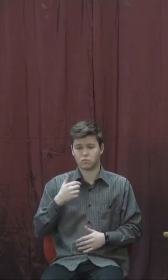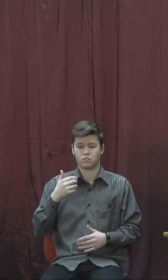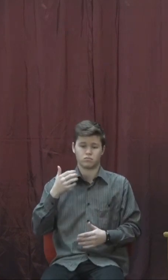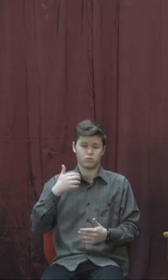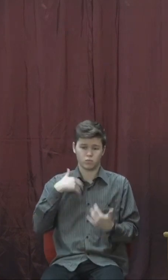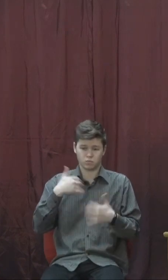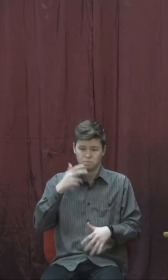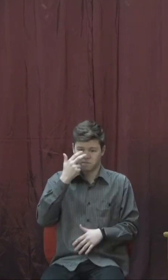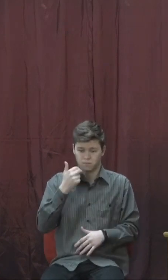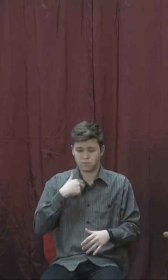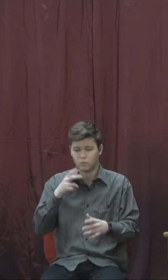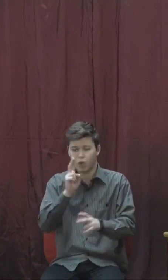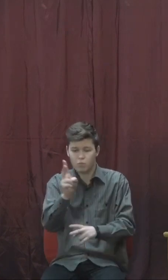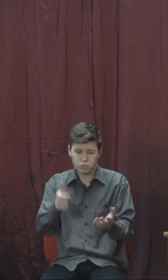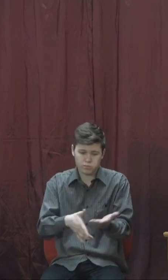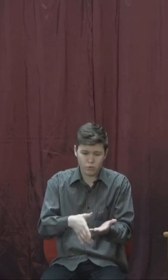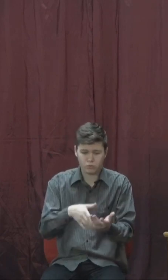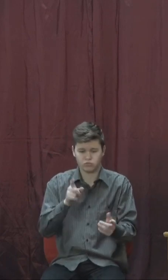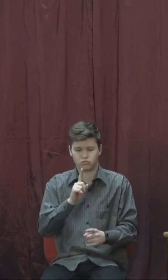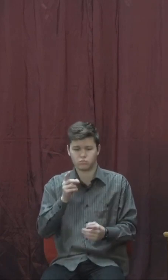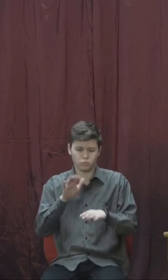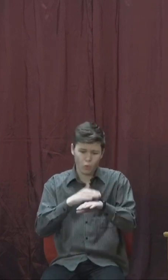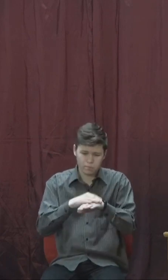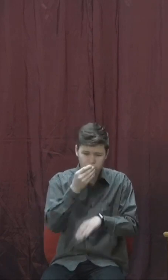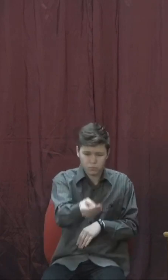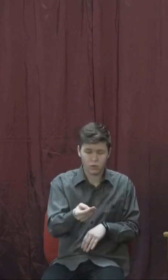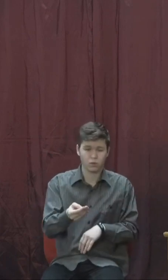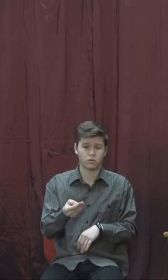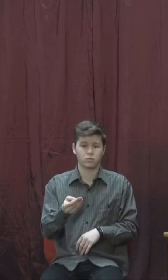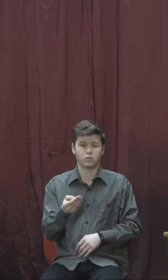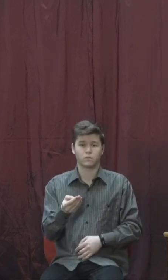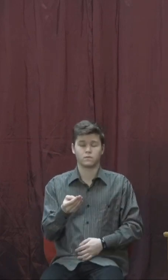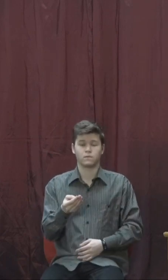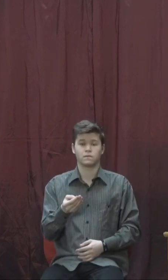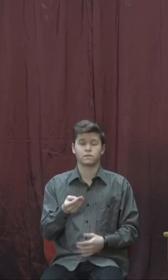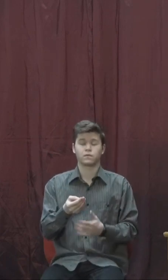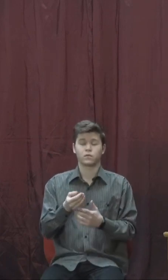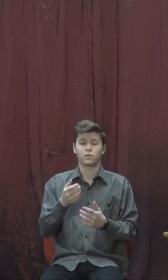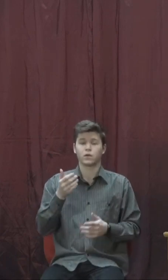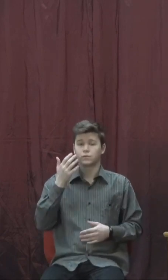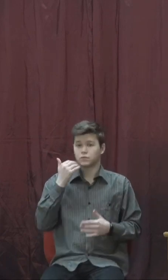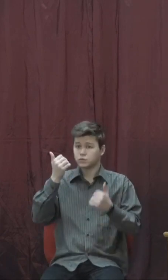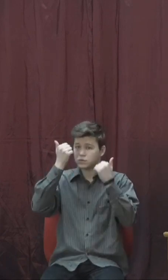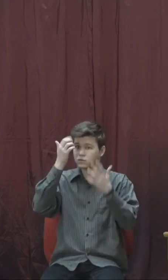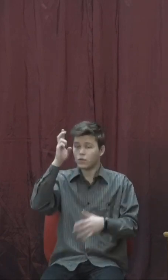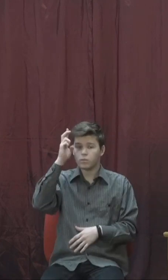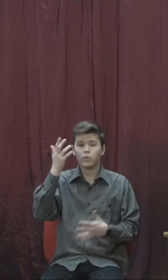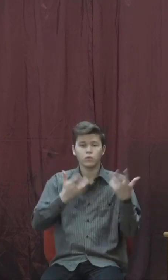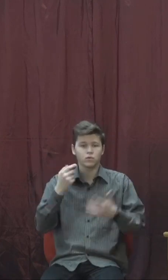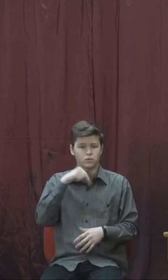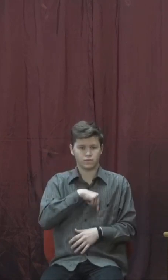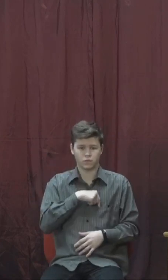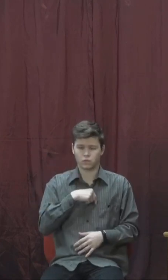допомоги, тоді серце дякує для Бога. Тоді легко славити Бога, коли мій дух не є унилий,